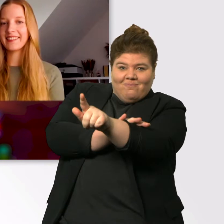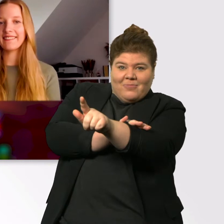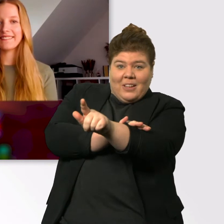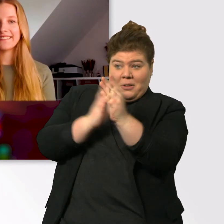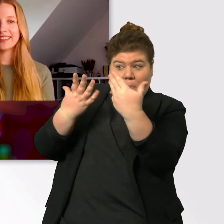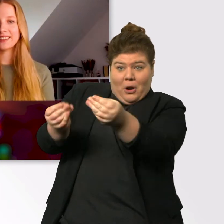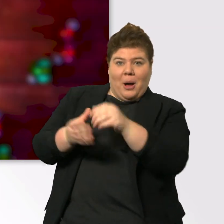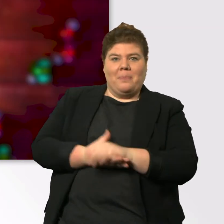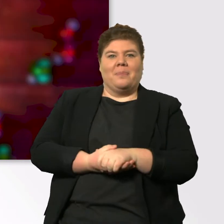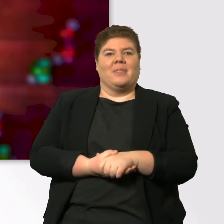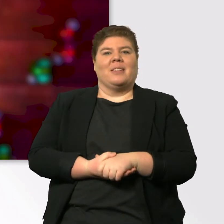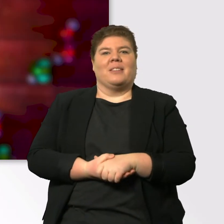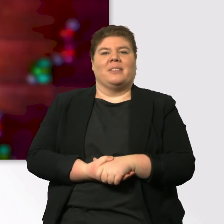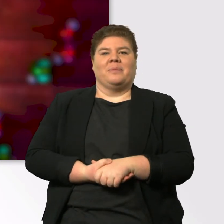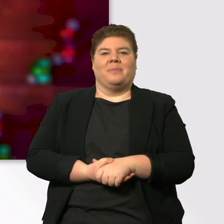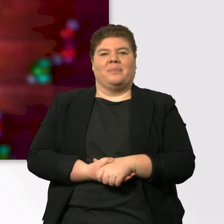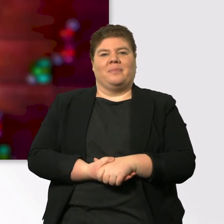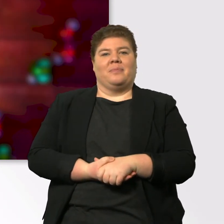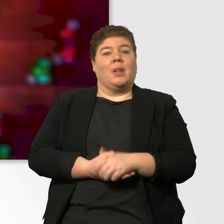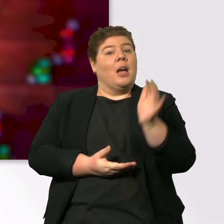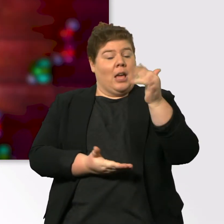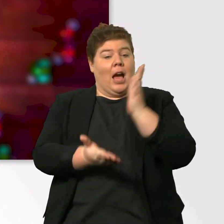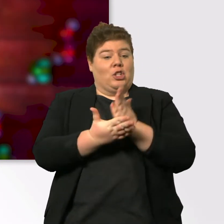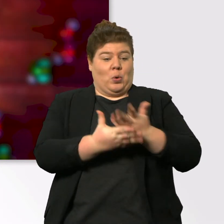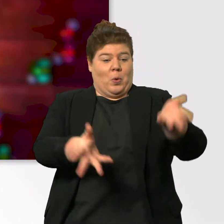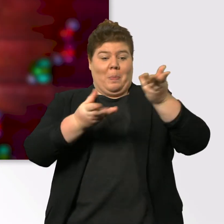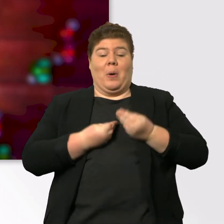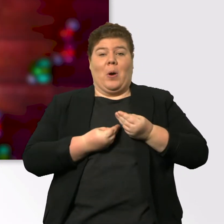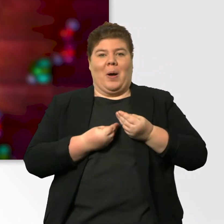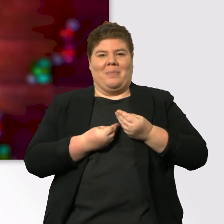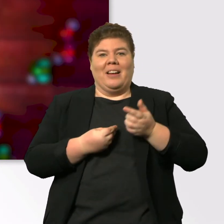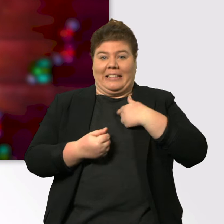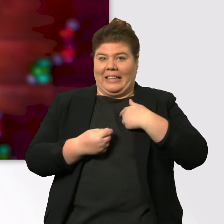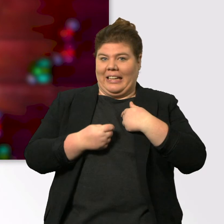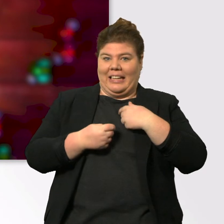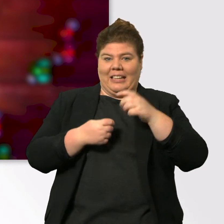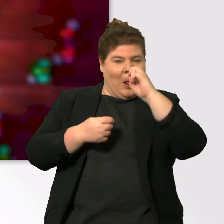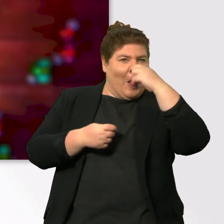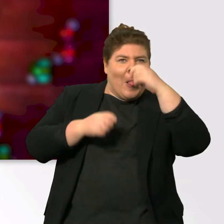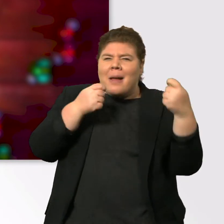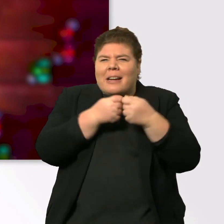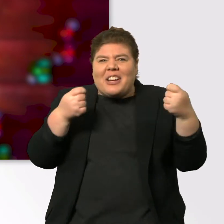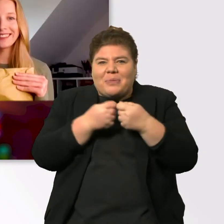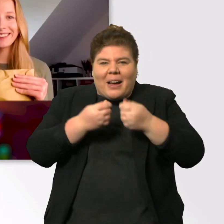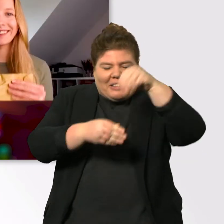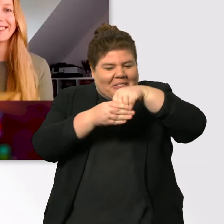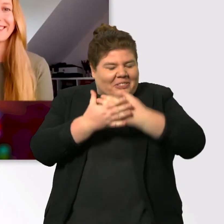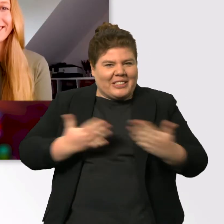bei dir angekommen? Ja, ich habe das schon hier und bin schon ziemlich, ziemlich gespannt, was da drin ist. Hast du eine Idee?